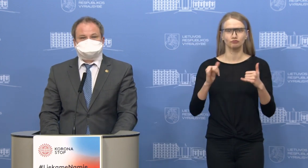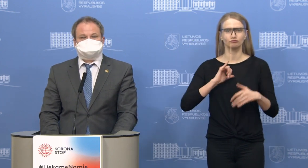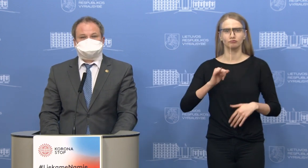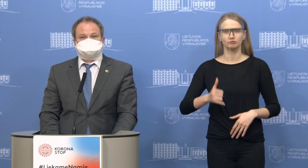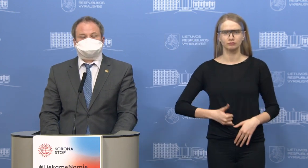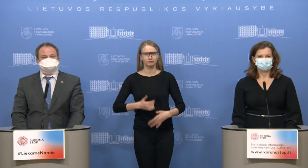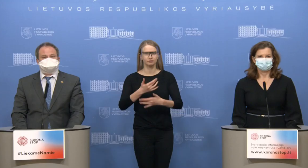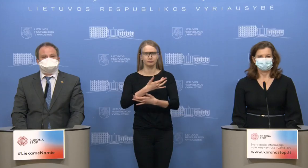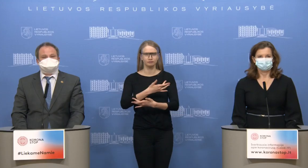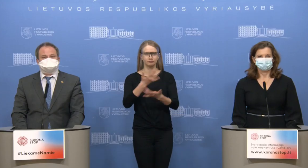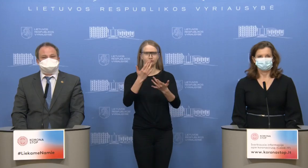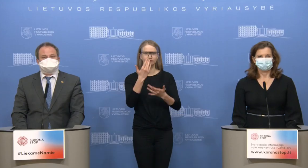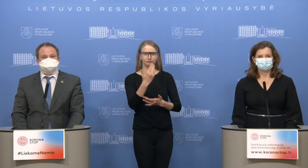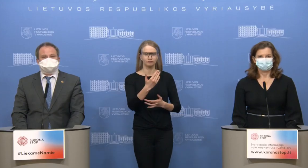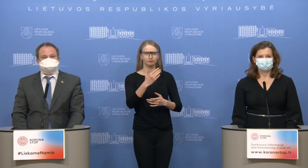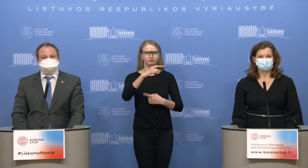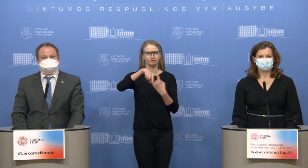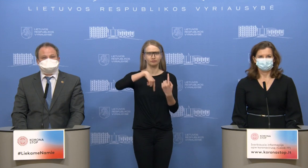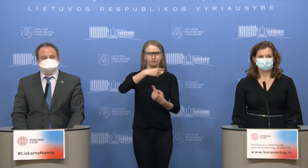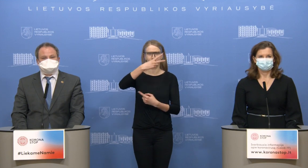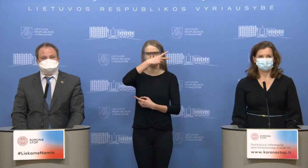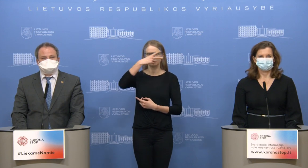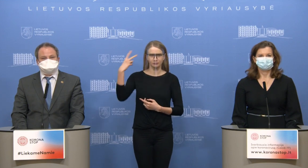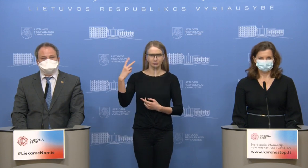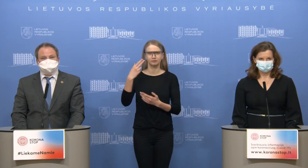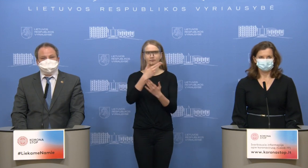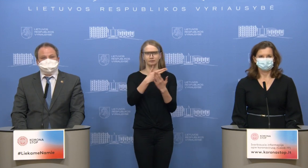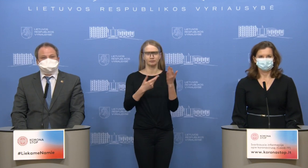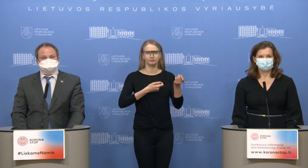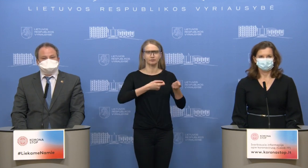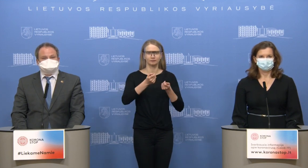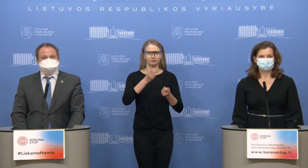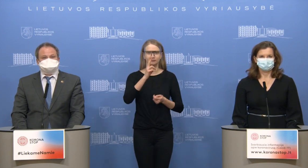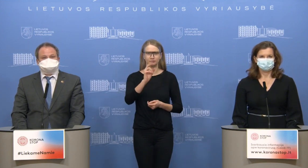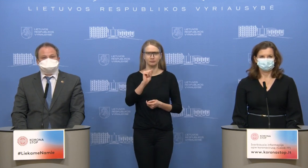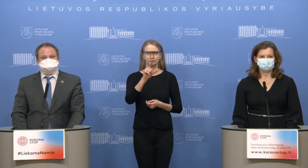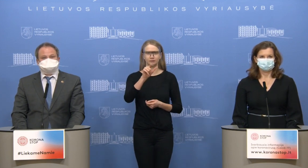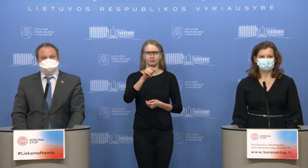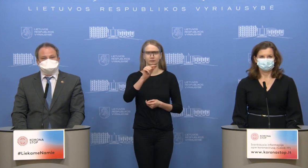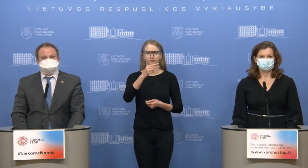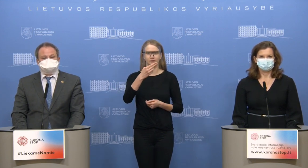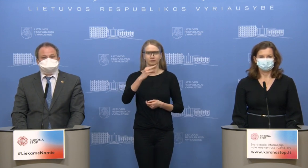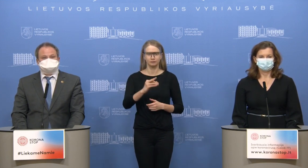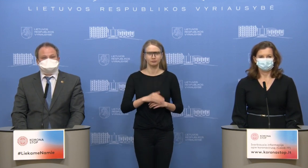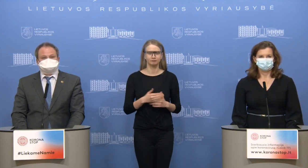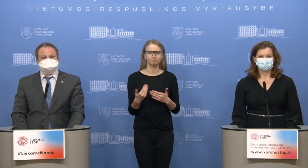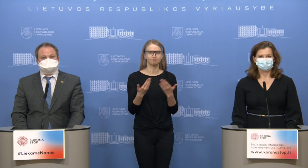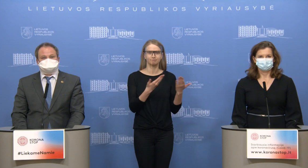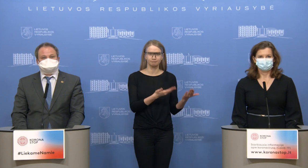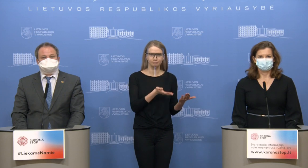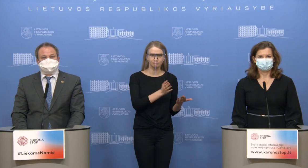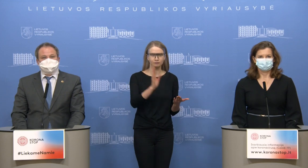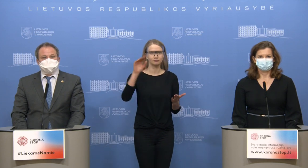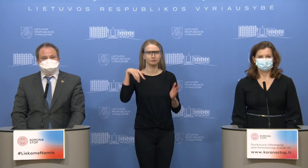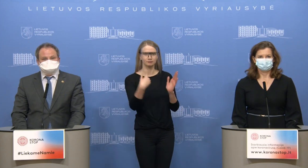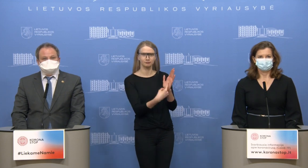viešosios įsteigos versily Lietuva, generalinė direktoria Daina Klepone. Tai pirmiausia, suteiksime žodį jai, tada jinai atsakysiu jūsų